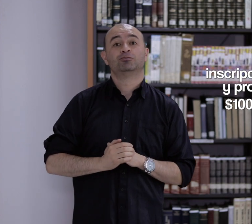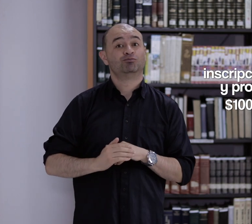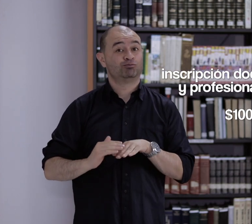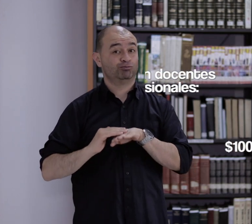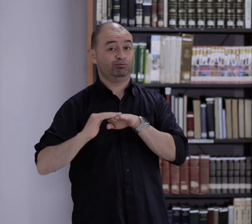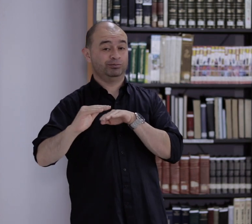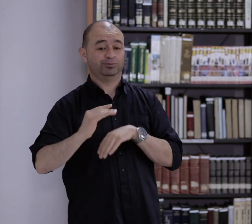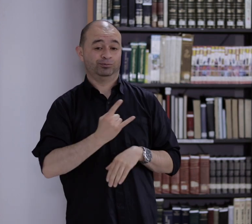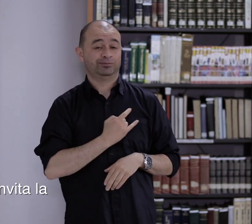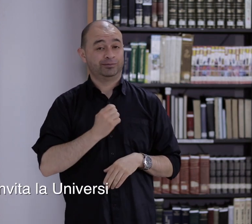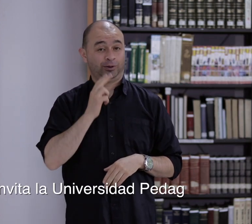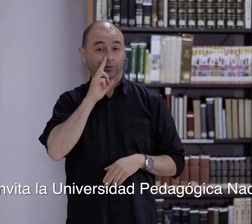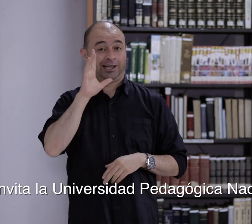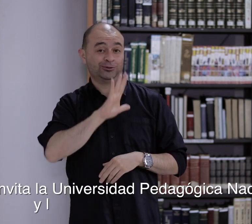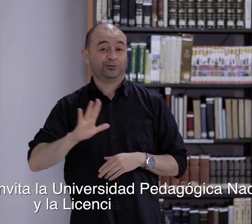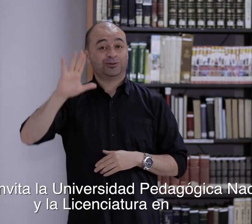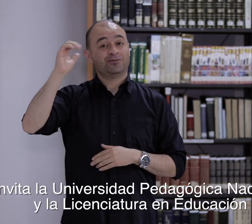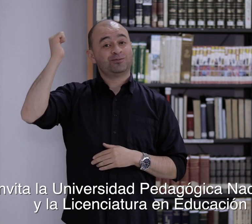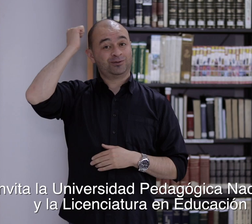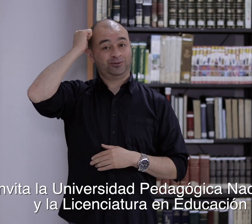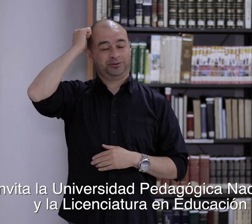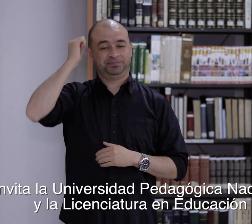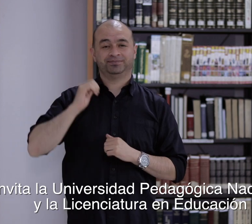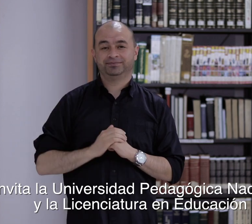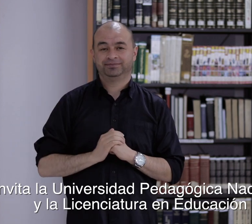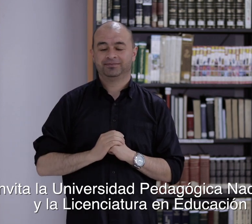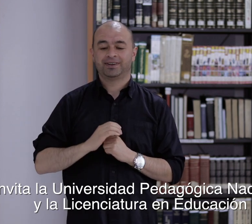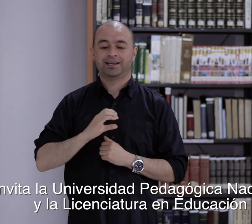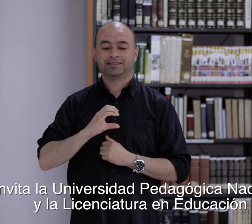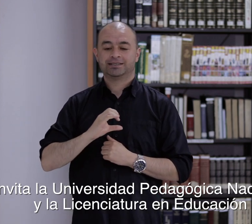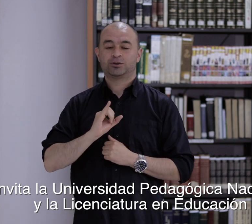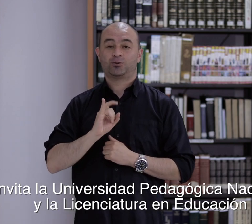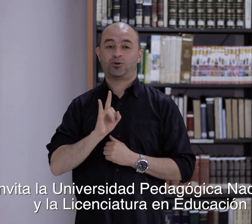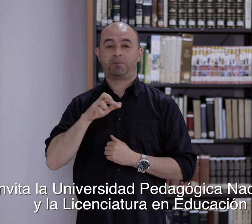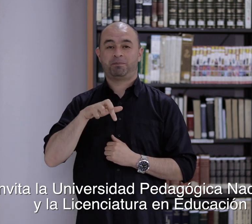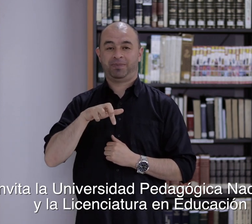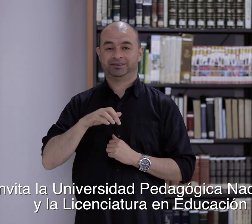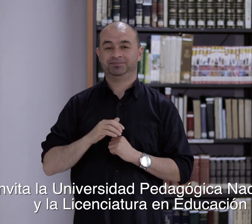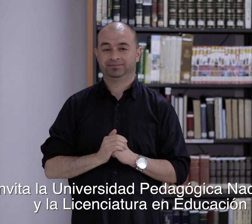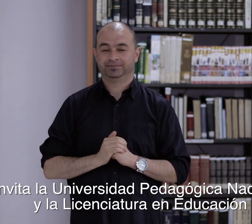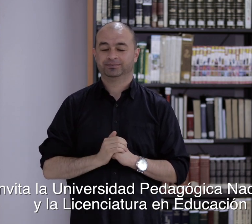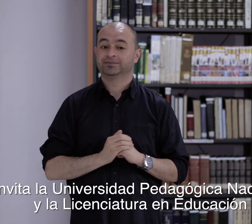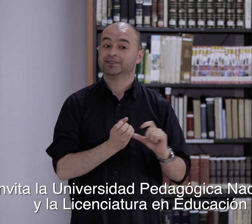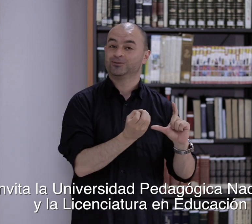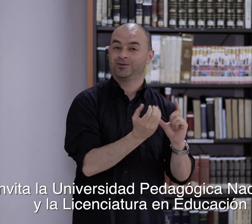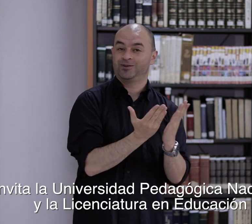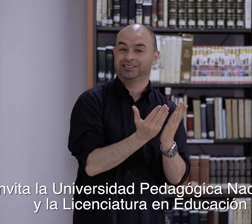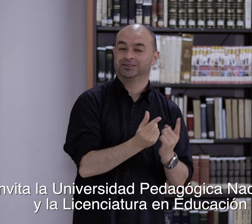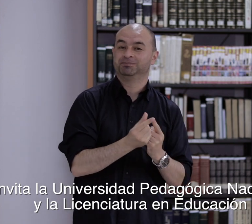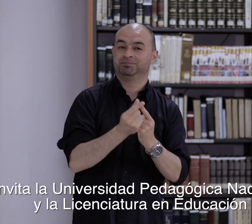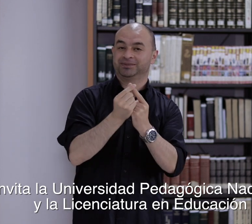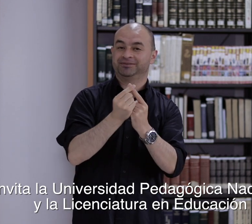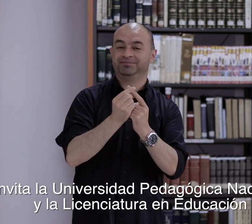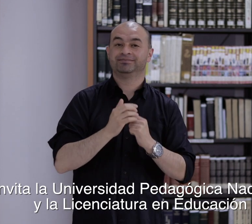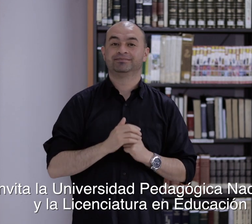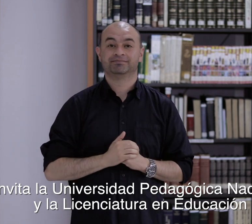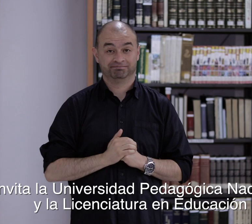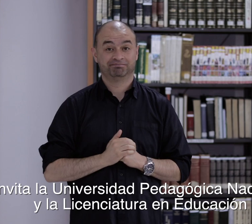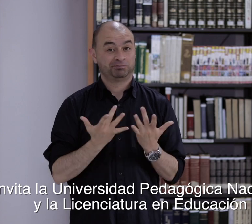Invita a la Universidad Pedagógica Nacional, el Centro de Investigación de la Universidad Pedagógica SIUP y la Licenciatura en Educación Especial.